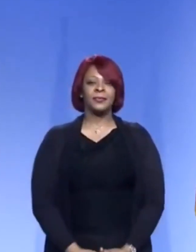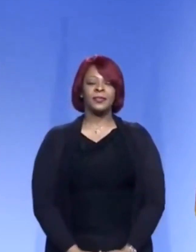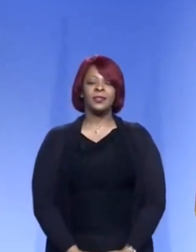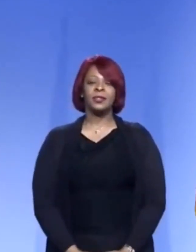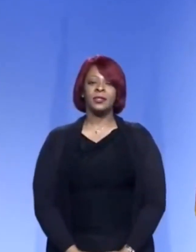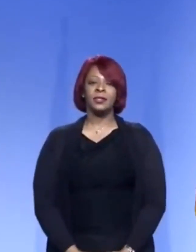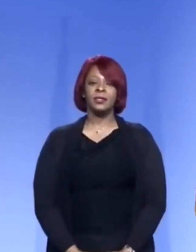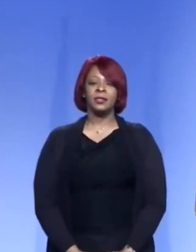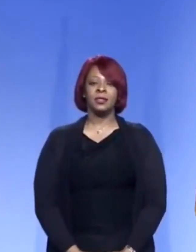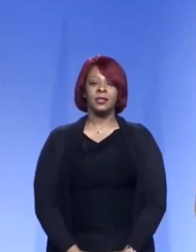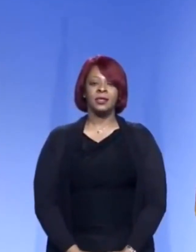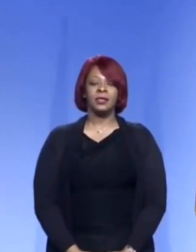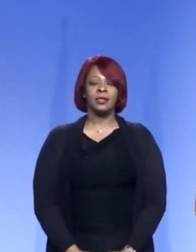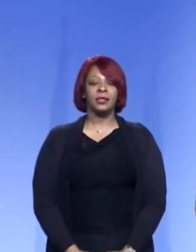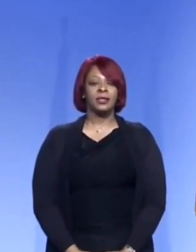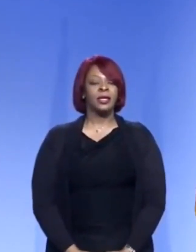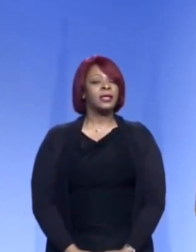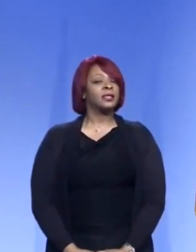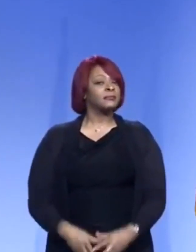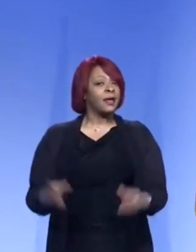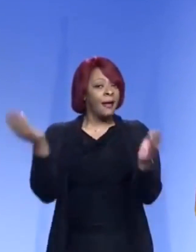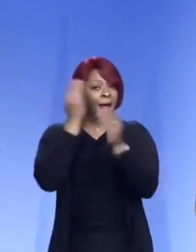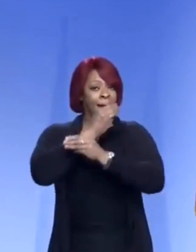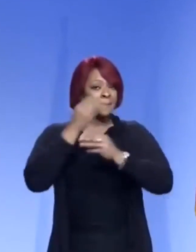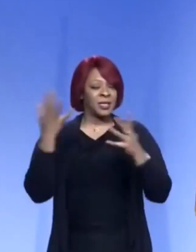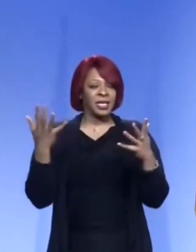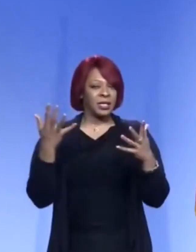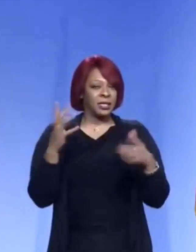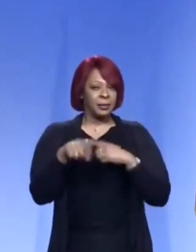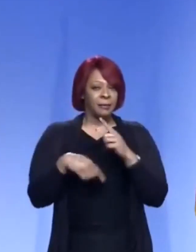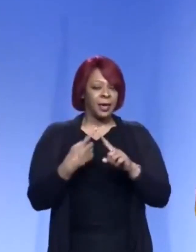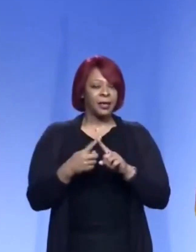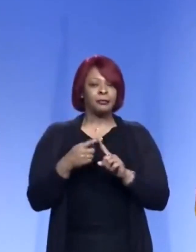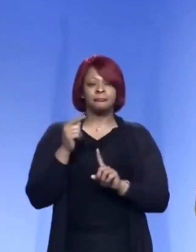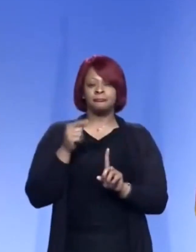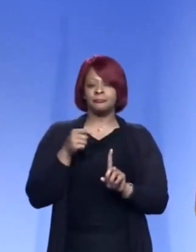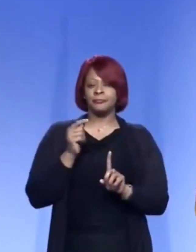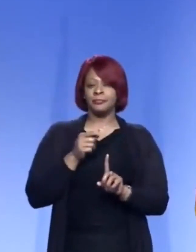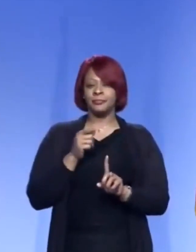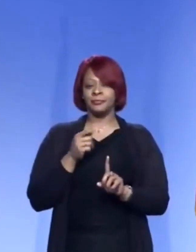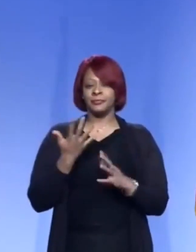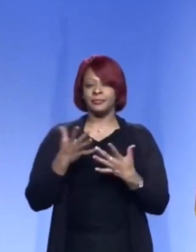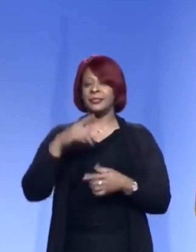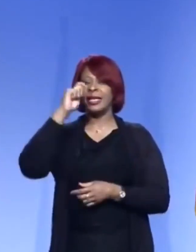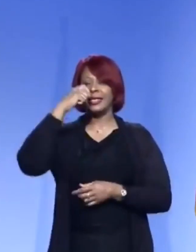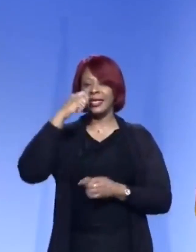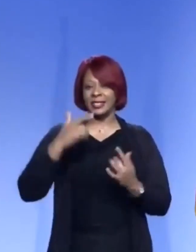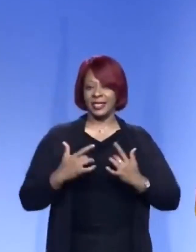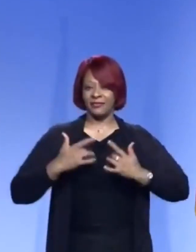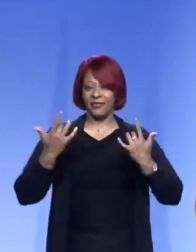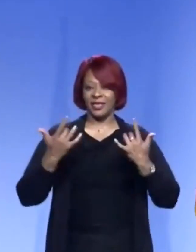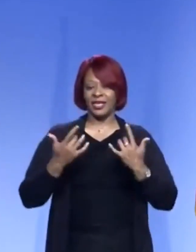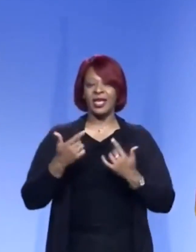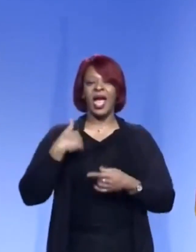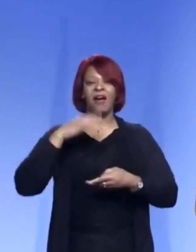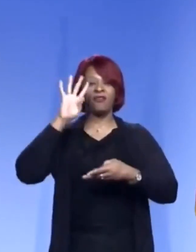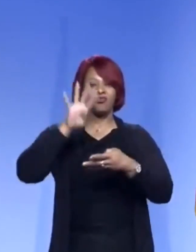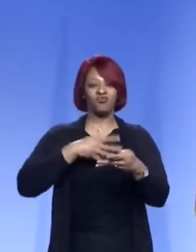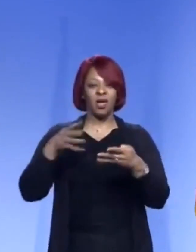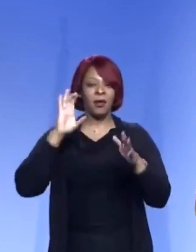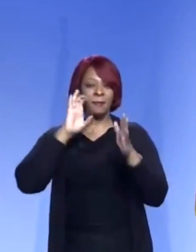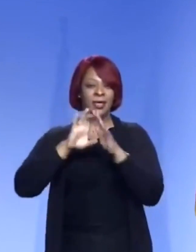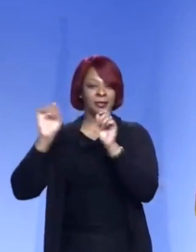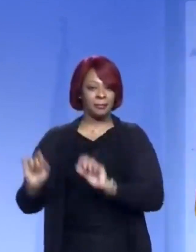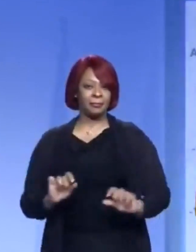Las personas deben seguir haciéndose las pruebas porque tenemos un promedio de más de 120 casos reportados por día. En febrero, por